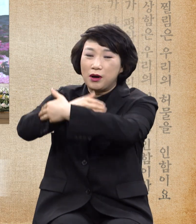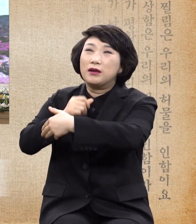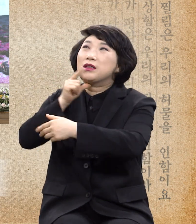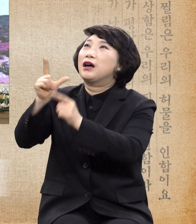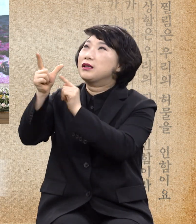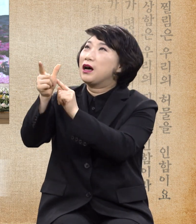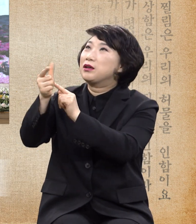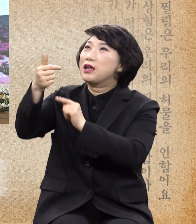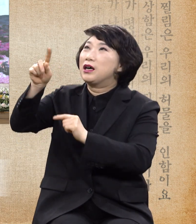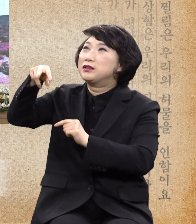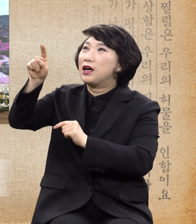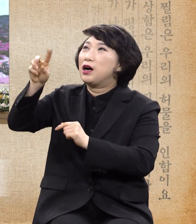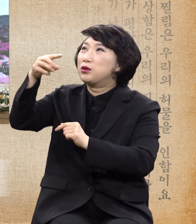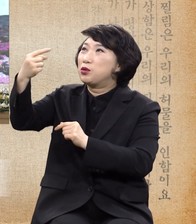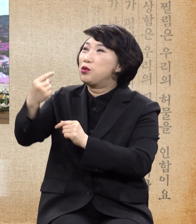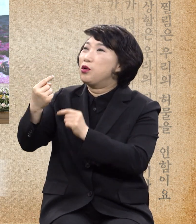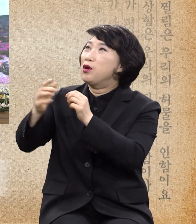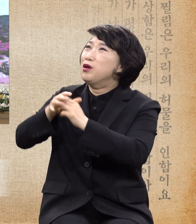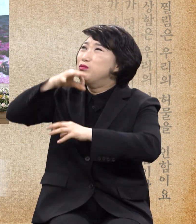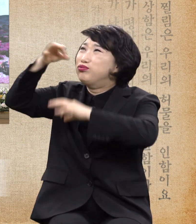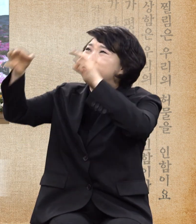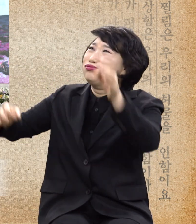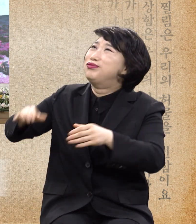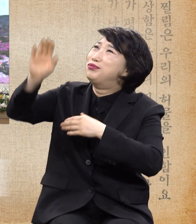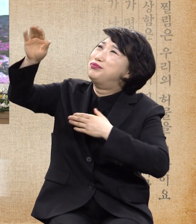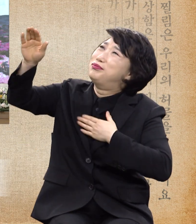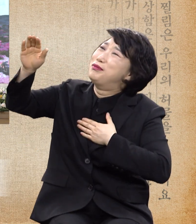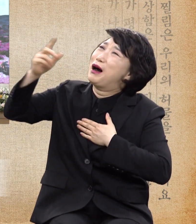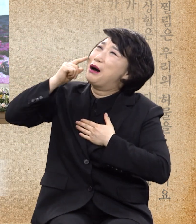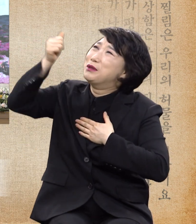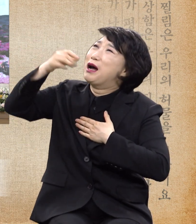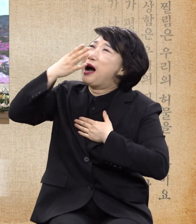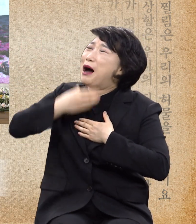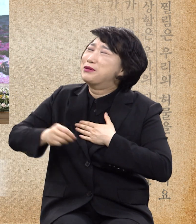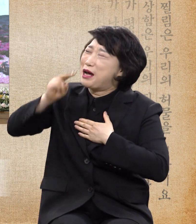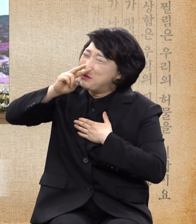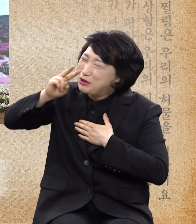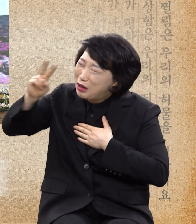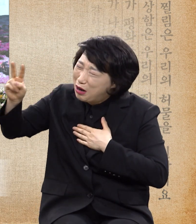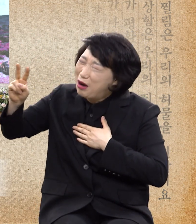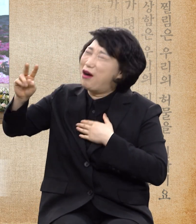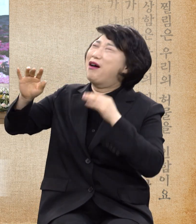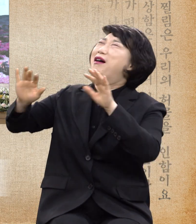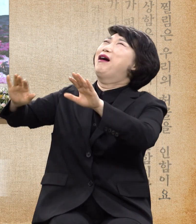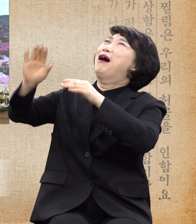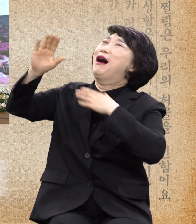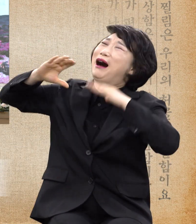아버지 아브라함이여 나를 극률이 여기사 아버지 아브라함이여